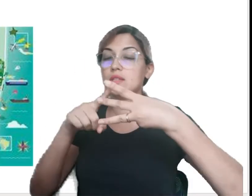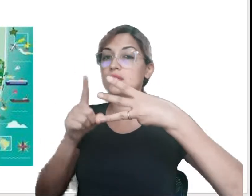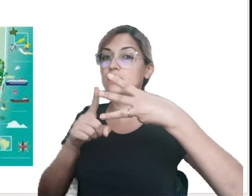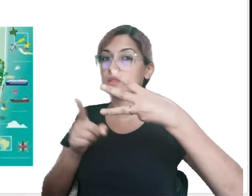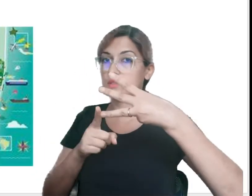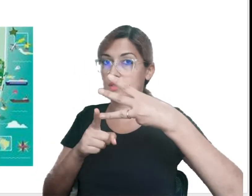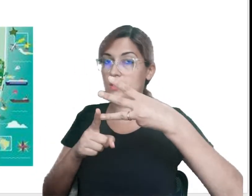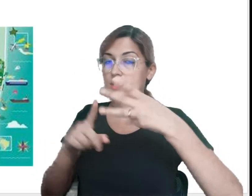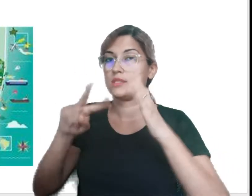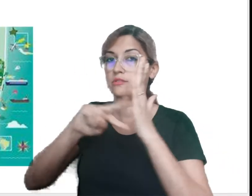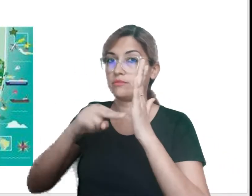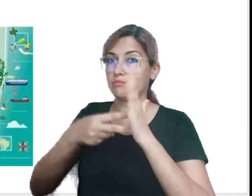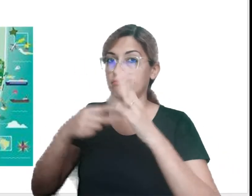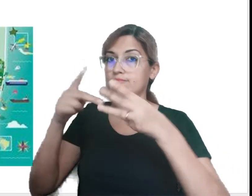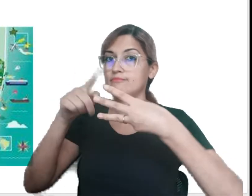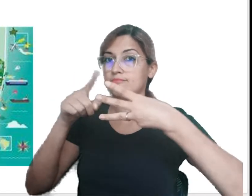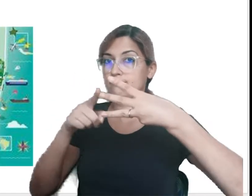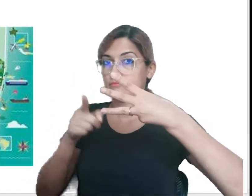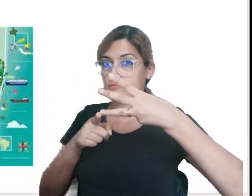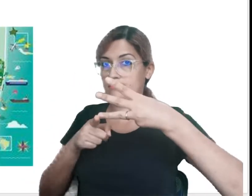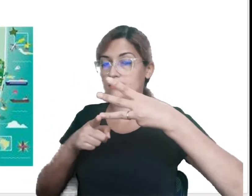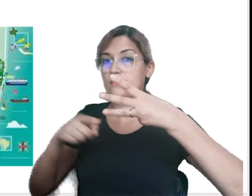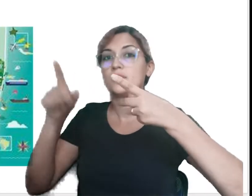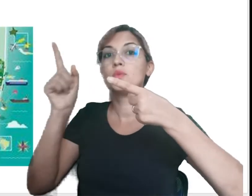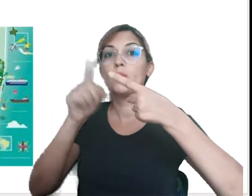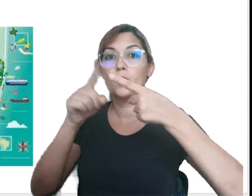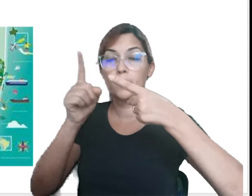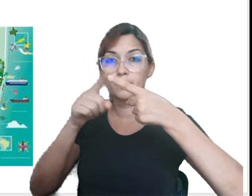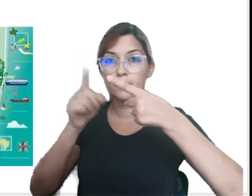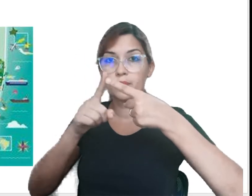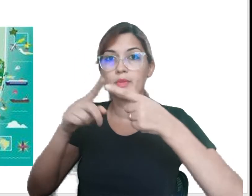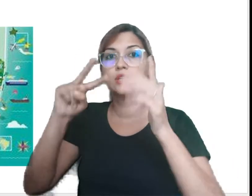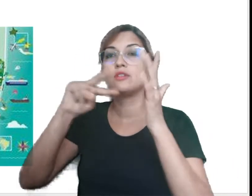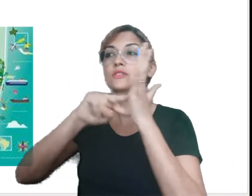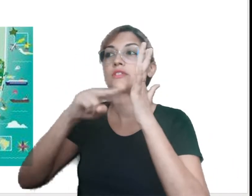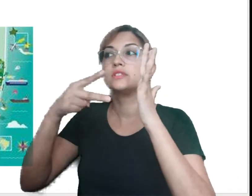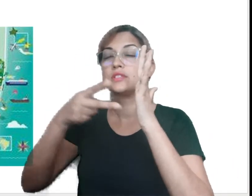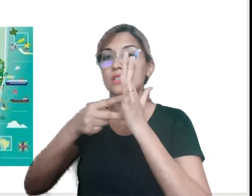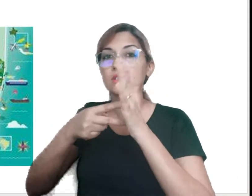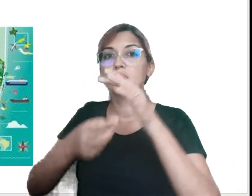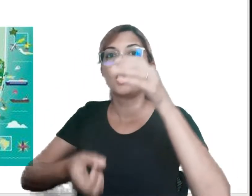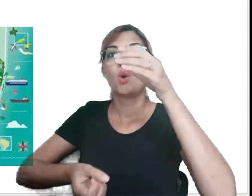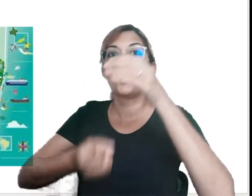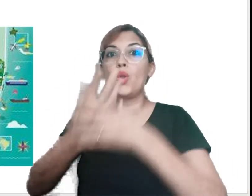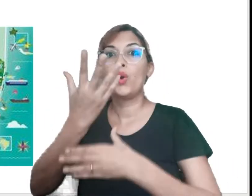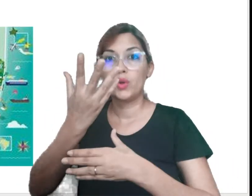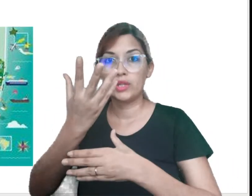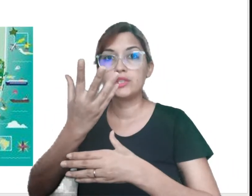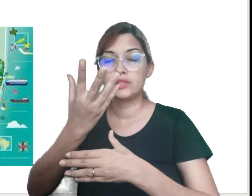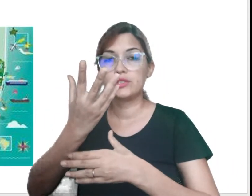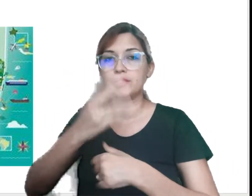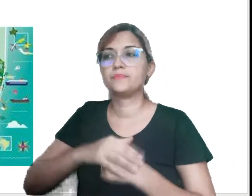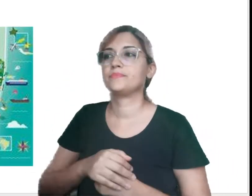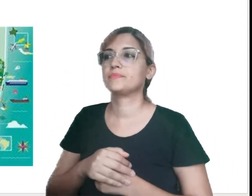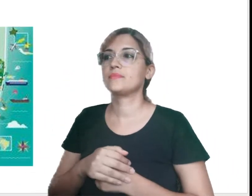três possibilidades. A primeira delas é quando ele significa a origem.